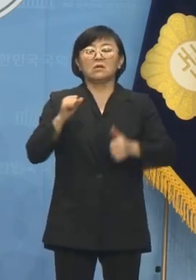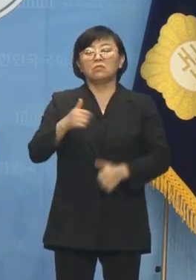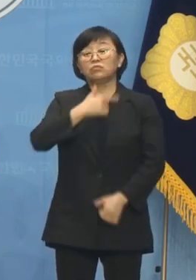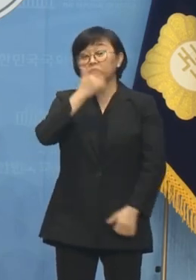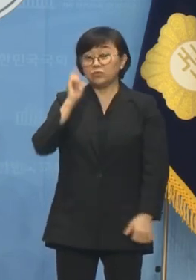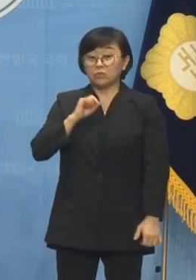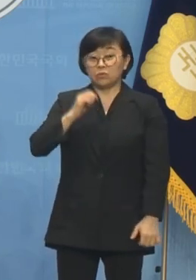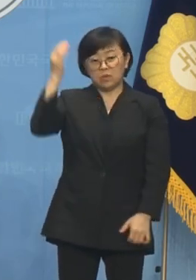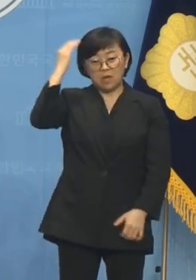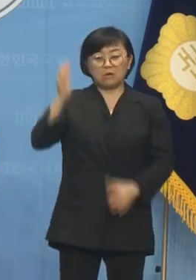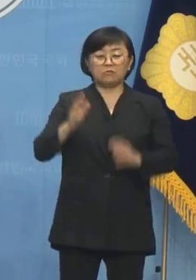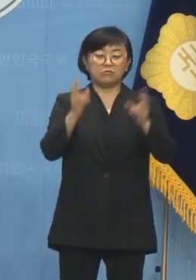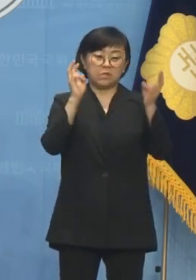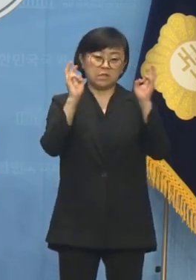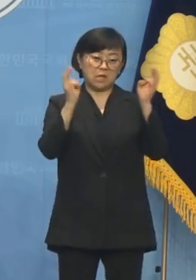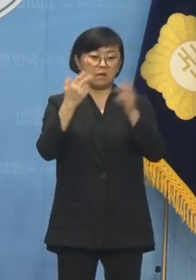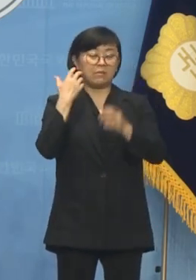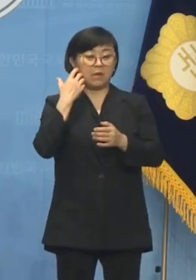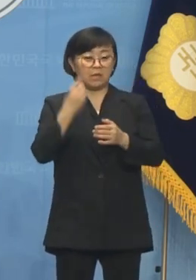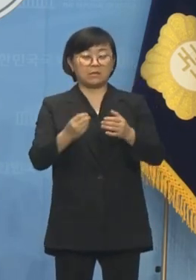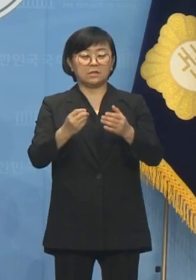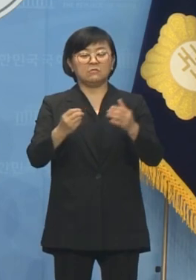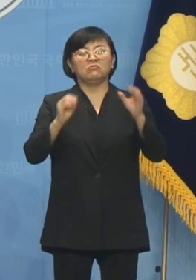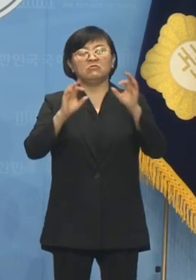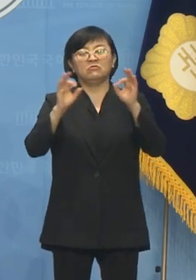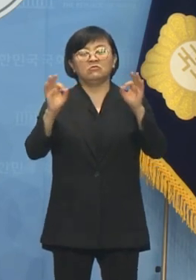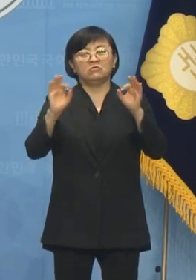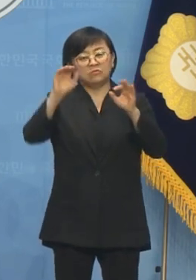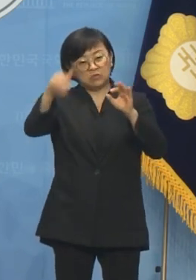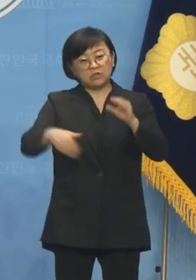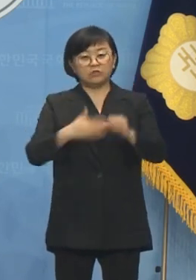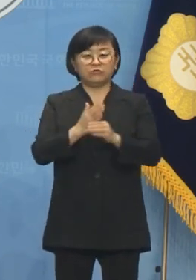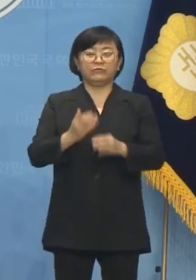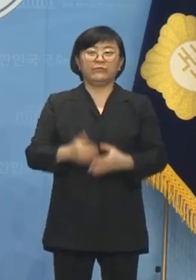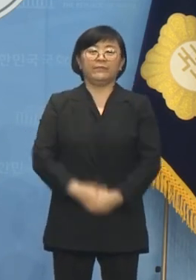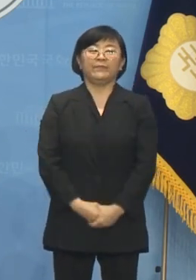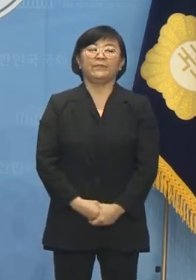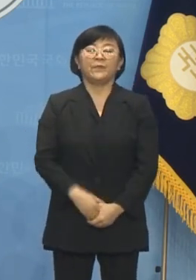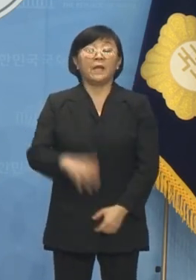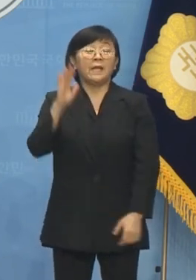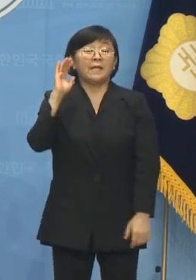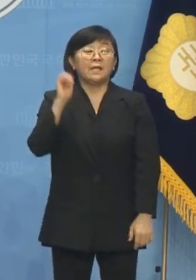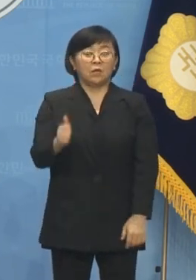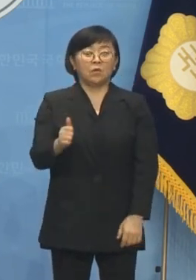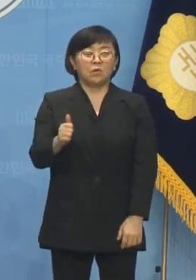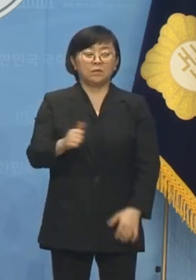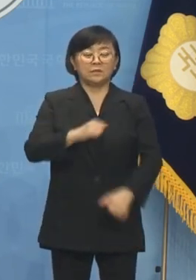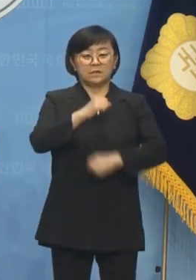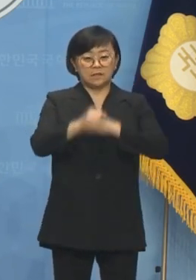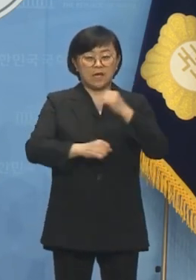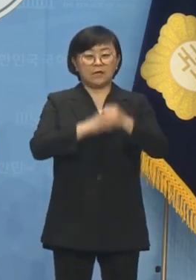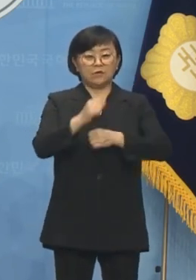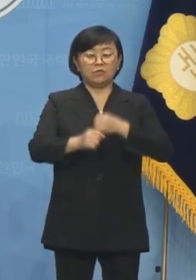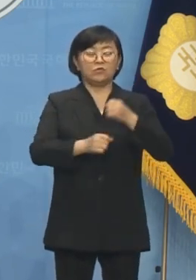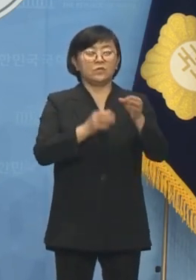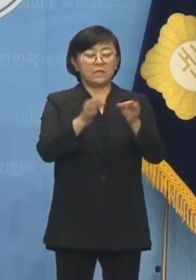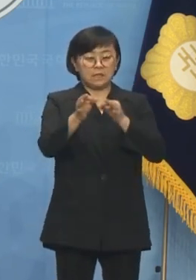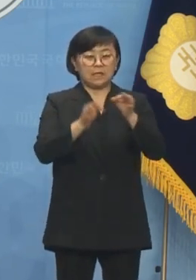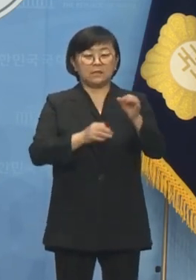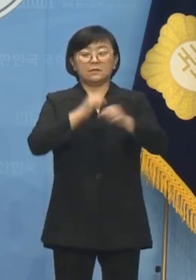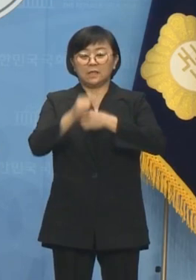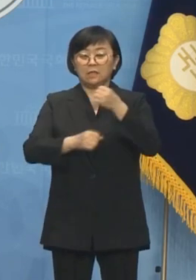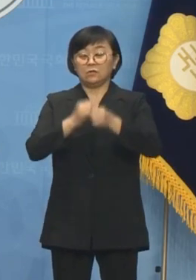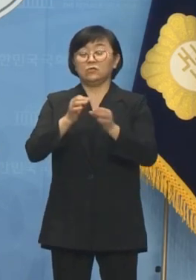대한민국 기업의 매력을 떨어뜨리고 있습니다. 대통령은 자유시장 자유시장 하는데